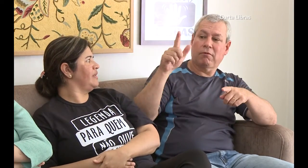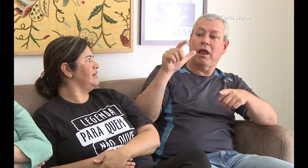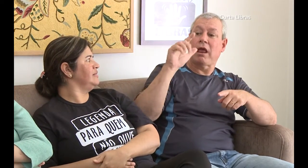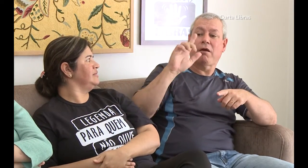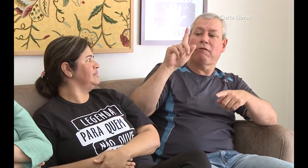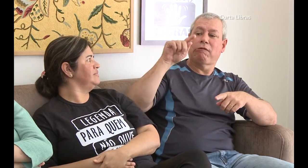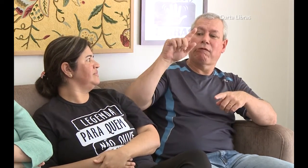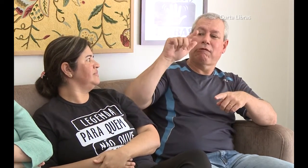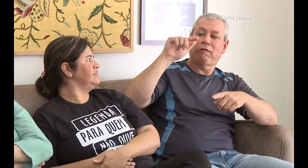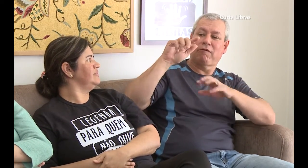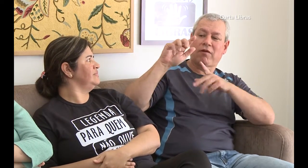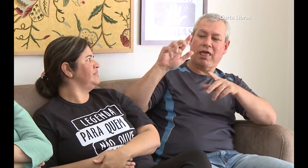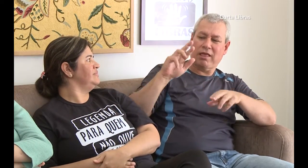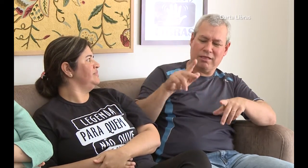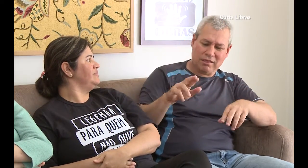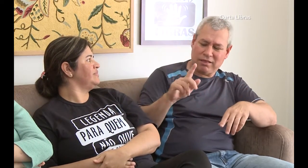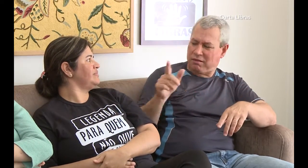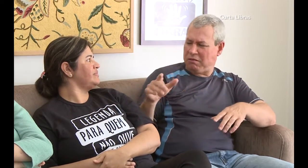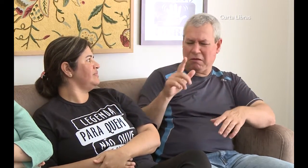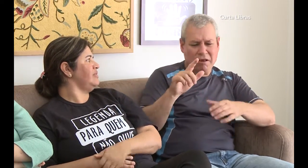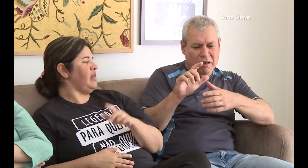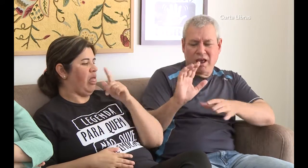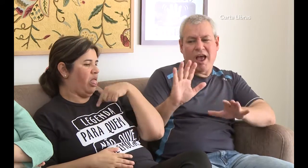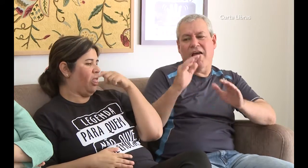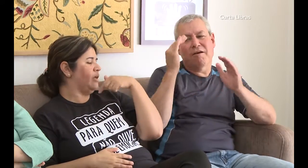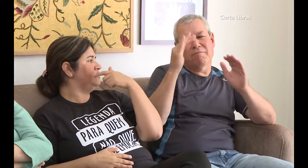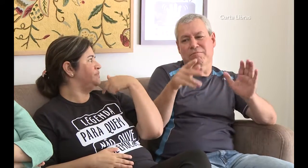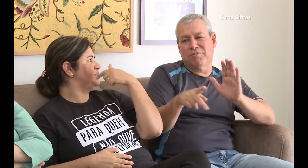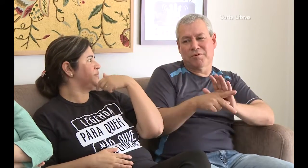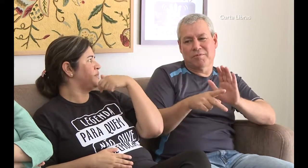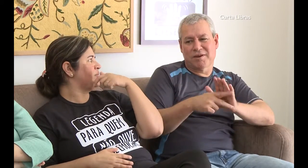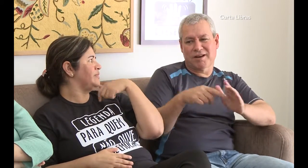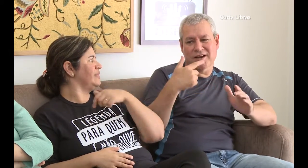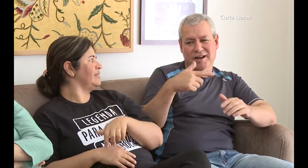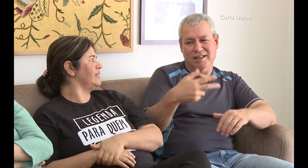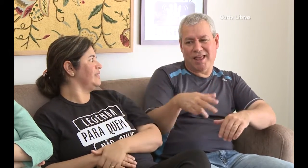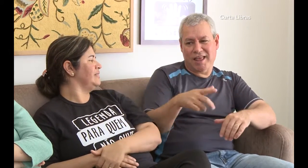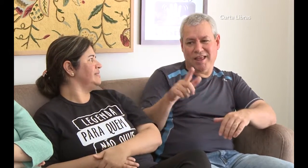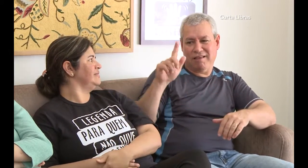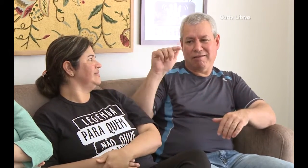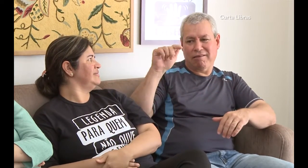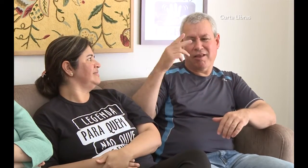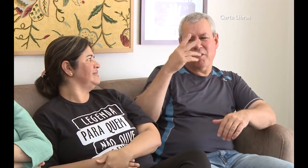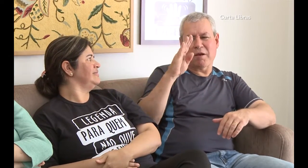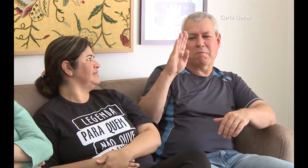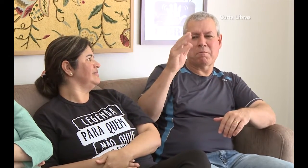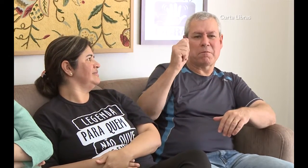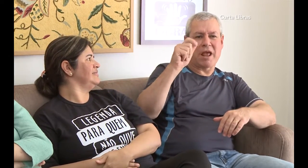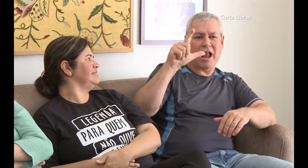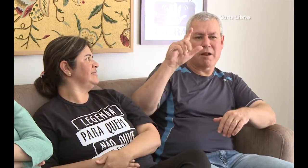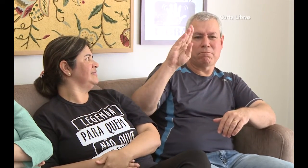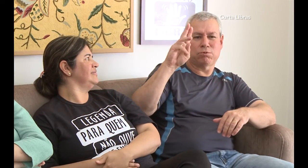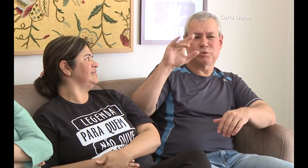água. Era diferente do sinal, mas isso era dele, igual o balbucio. Então ele apontava o que queria